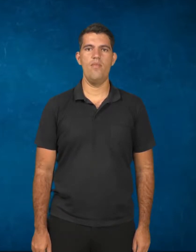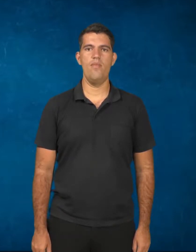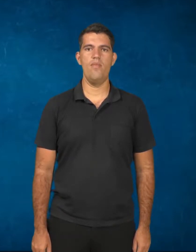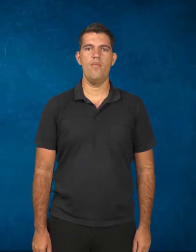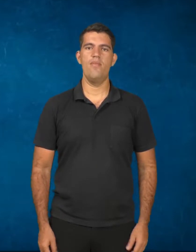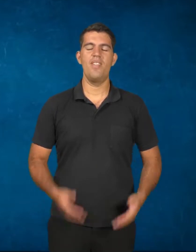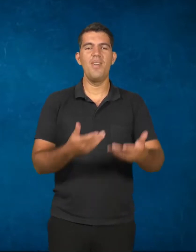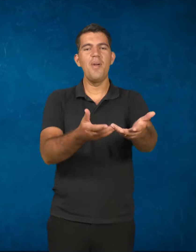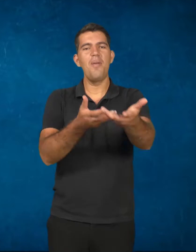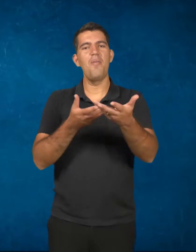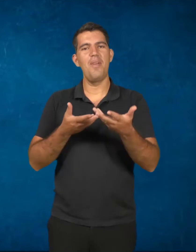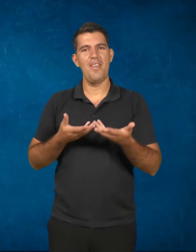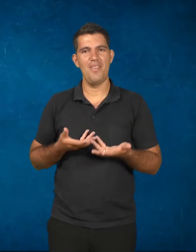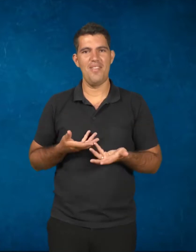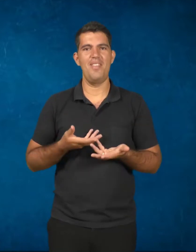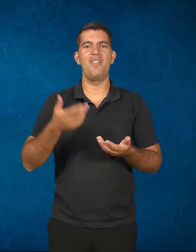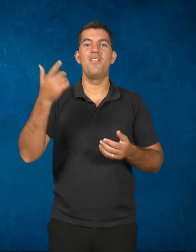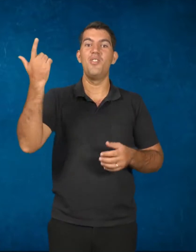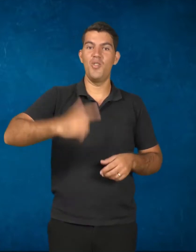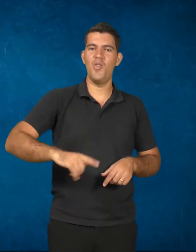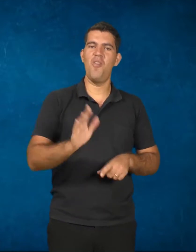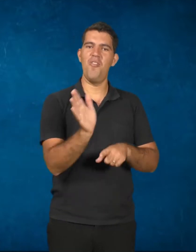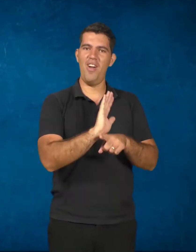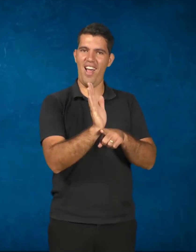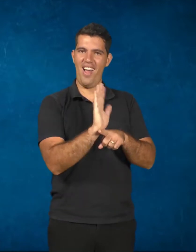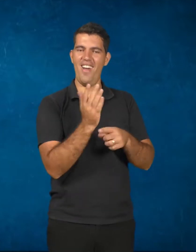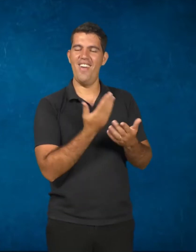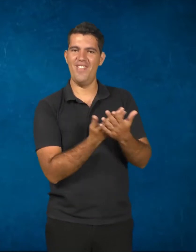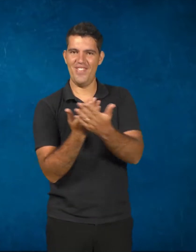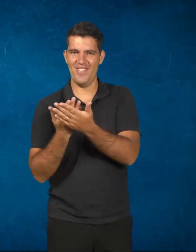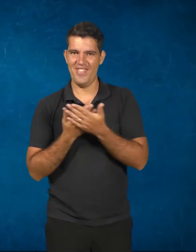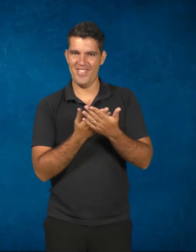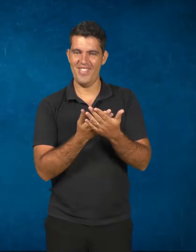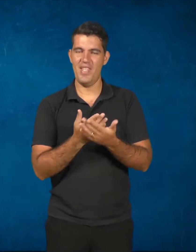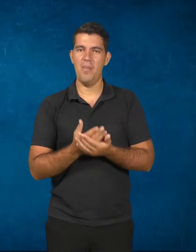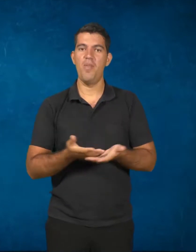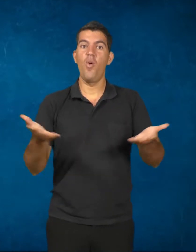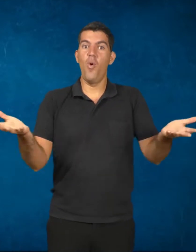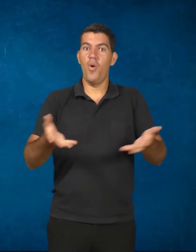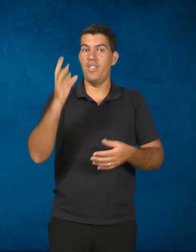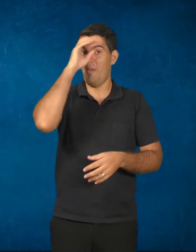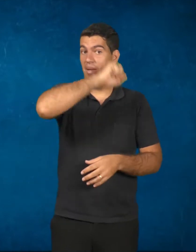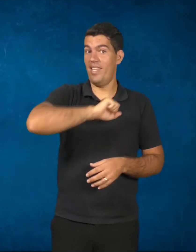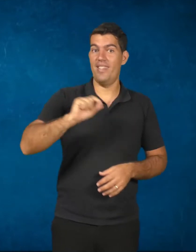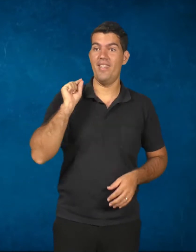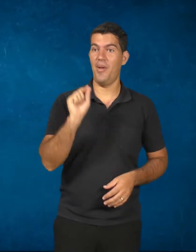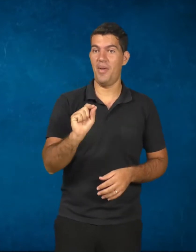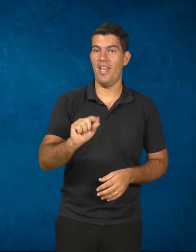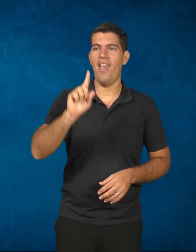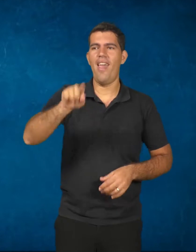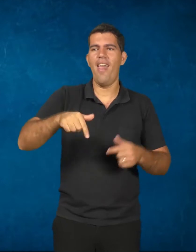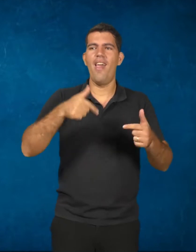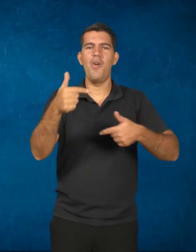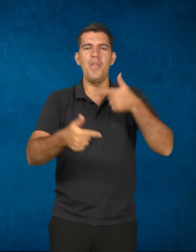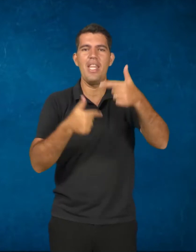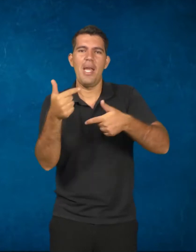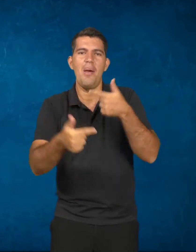Bem-vindos a mais uma videoaula. Hoje nós vamos aprender um pouco sobre o trabalho como princípio